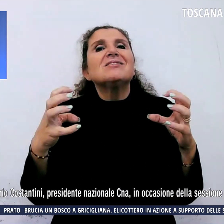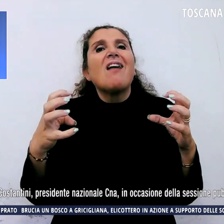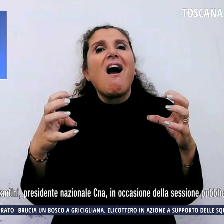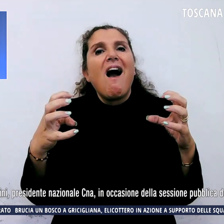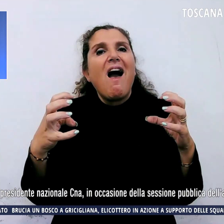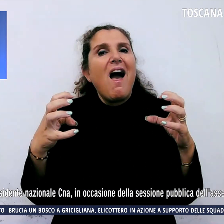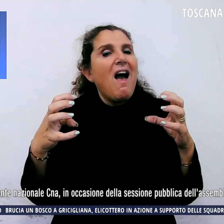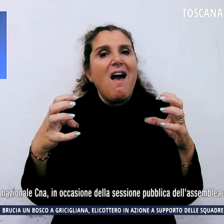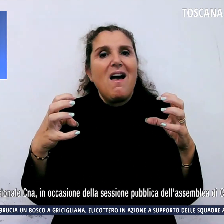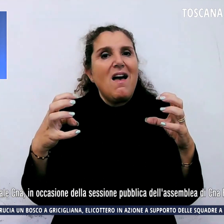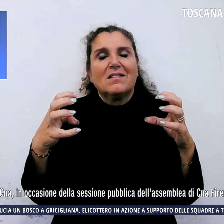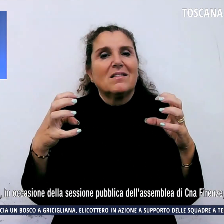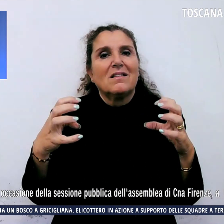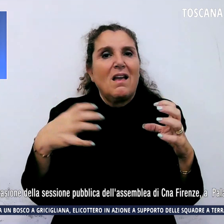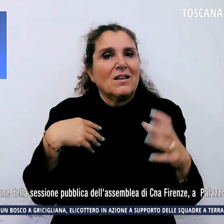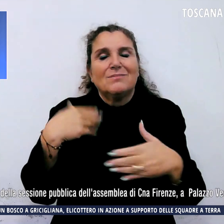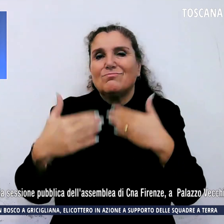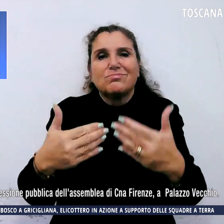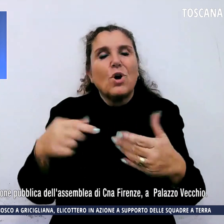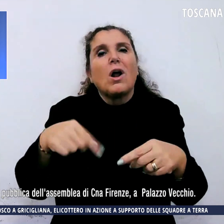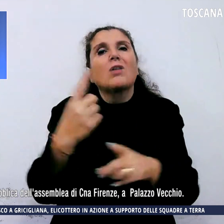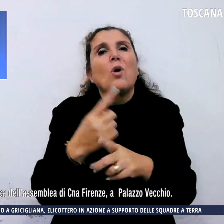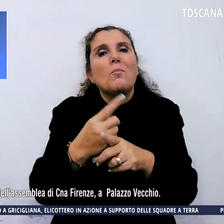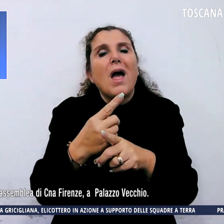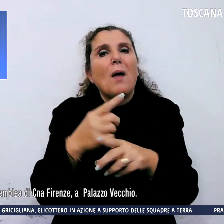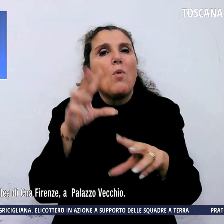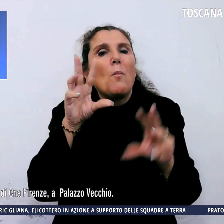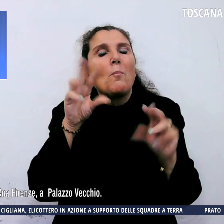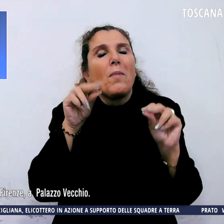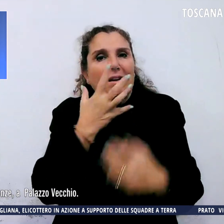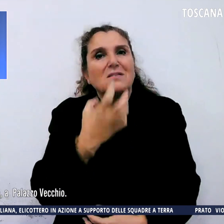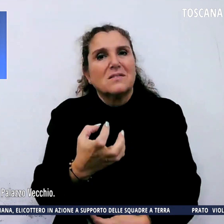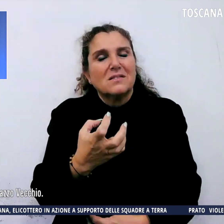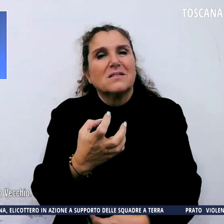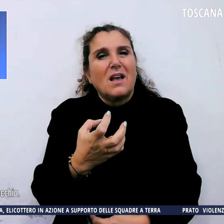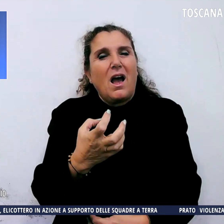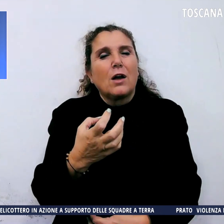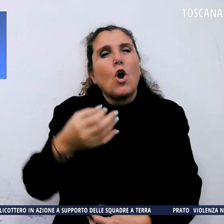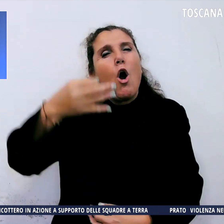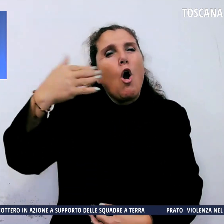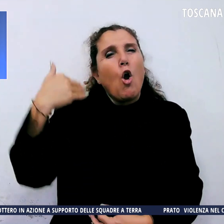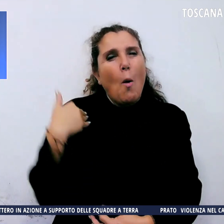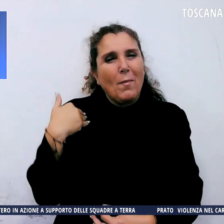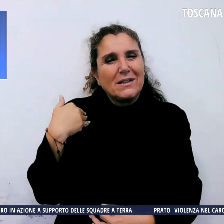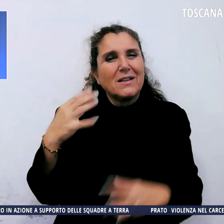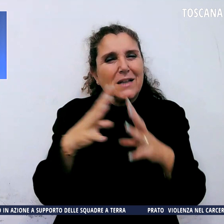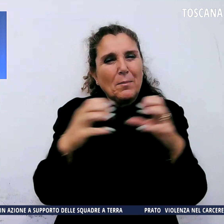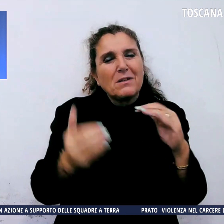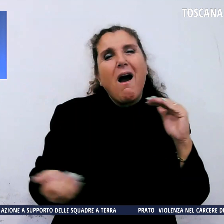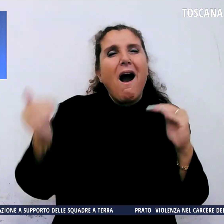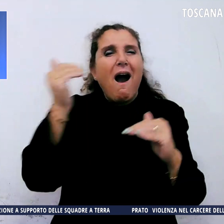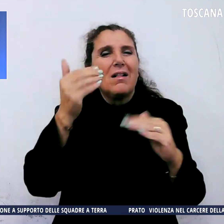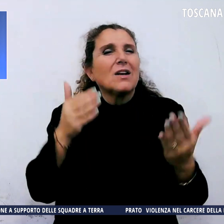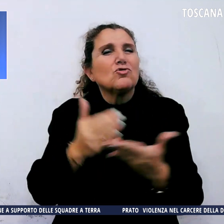ora di incominciare a parlare seriamente con competenza di imprese con alta incidenza della spesa